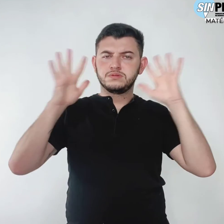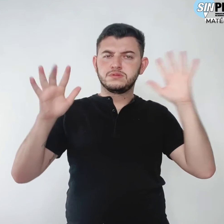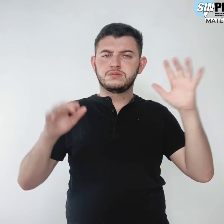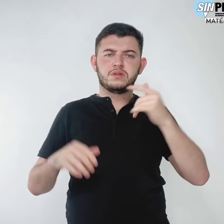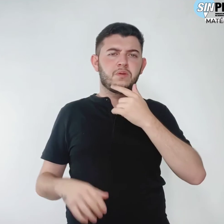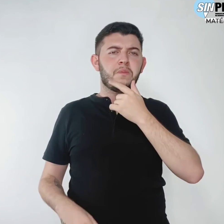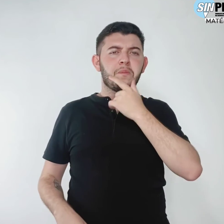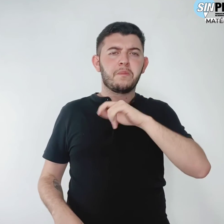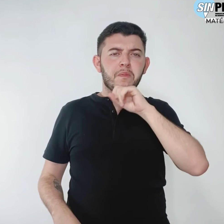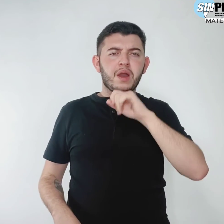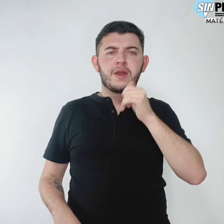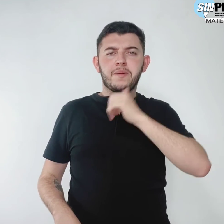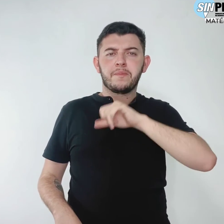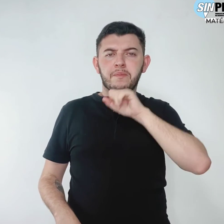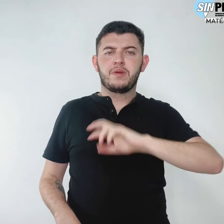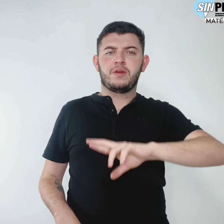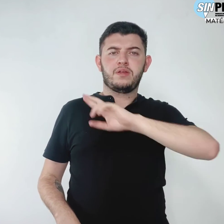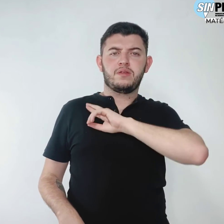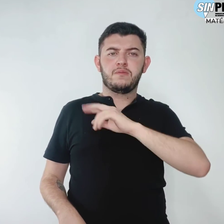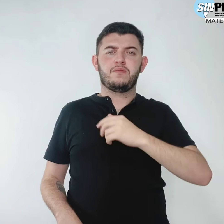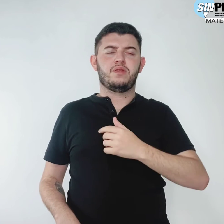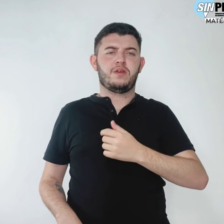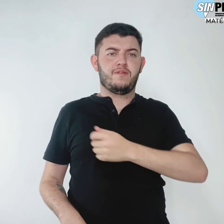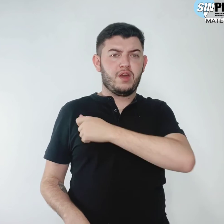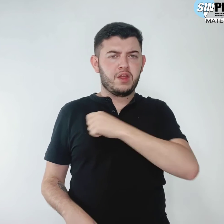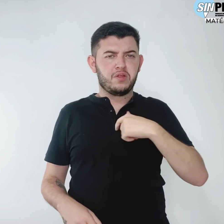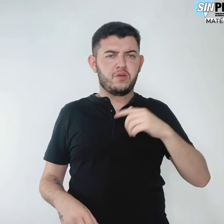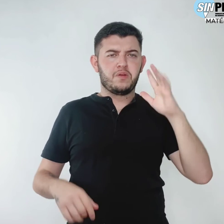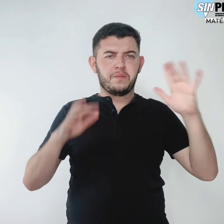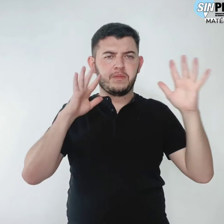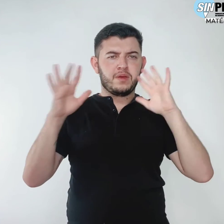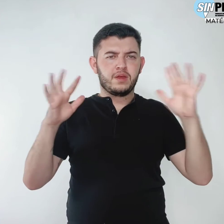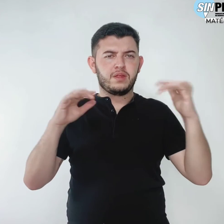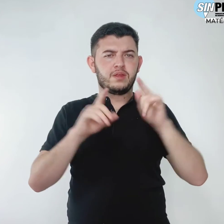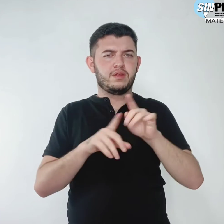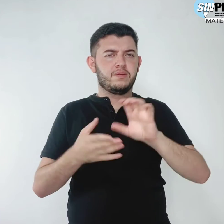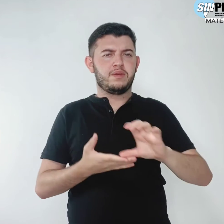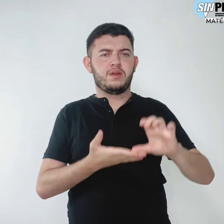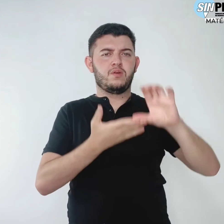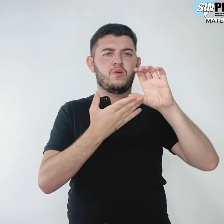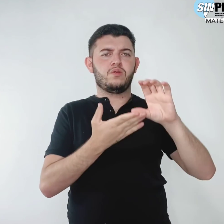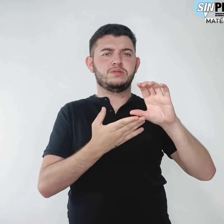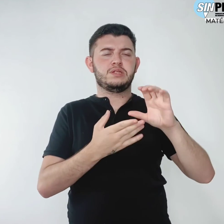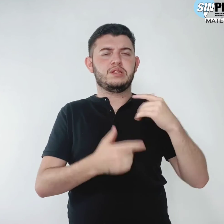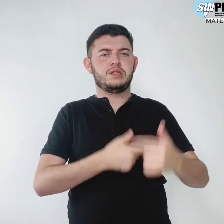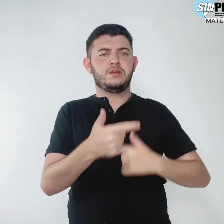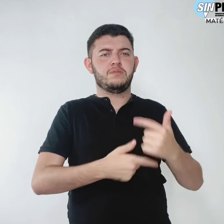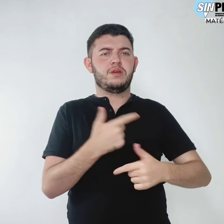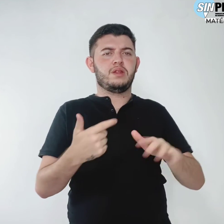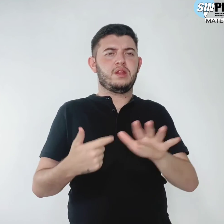Pais, mães, responsáveis pelos estudantes, conselheiros de educação.